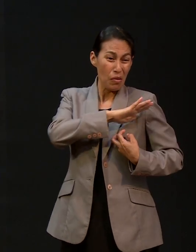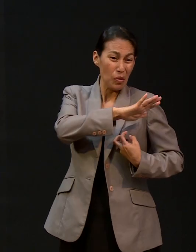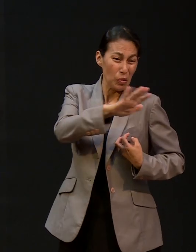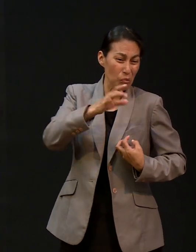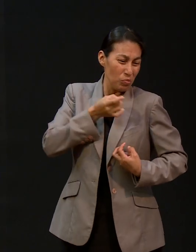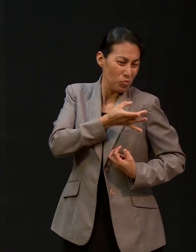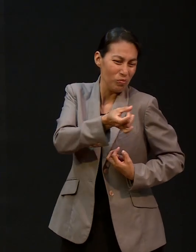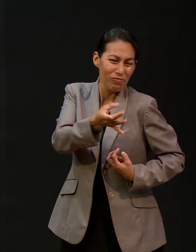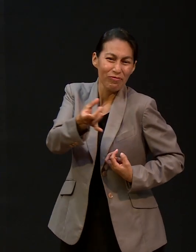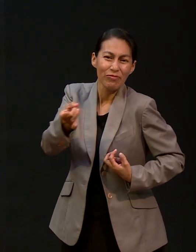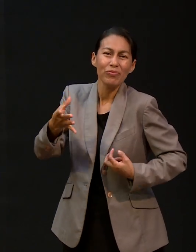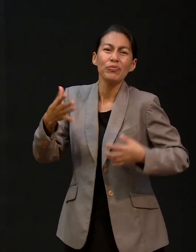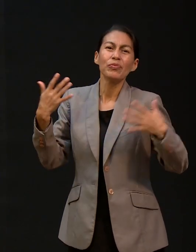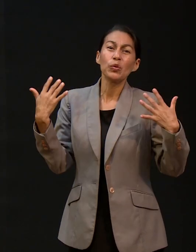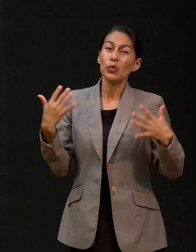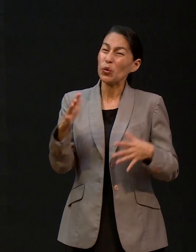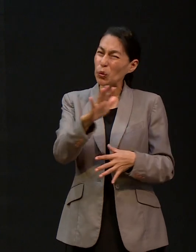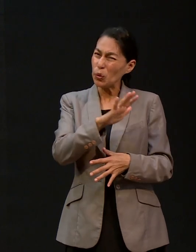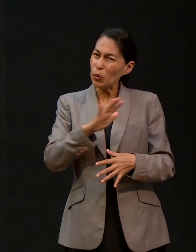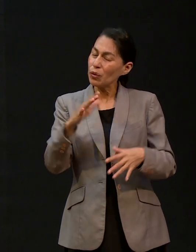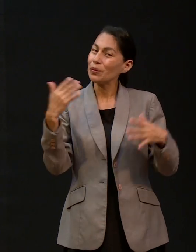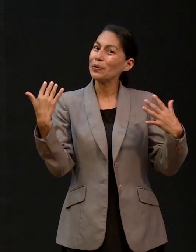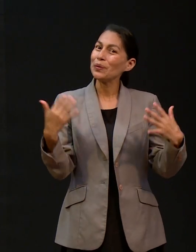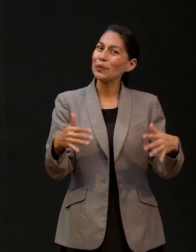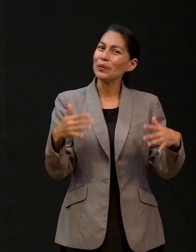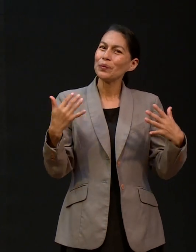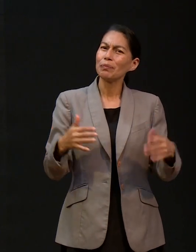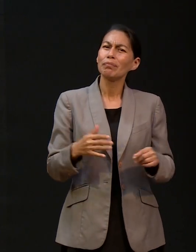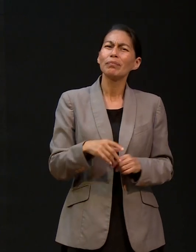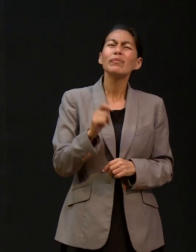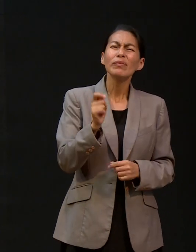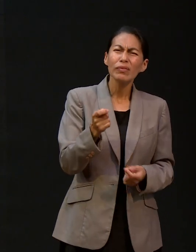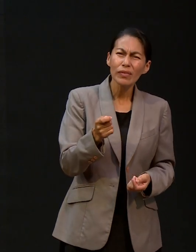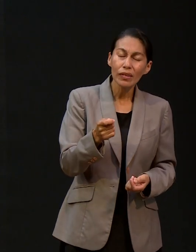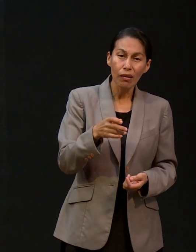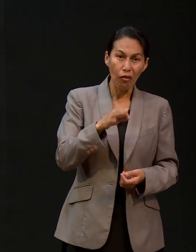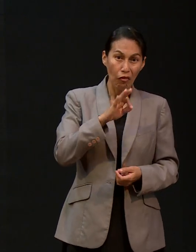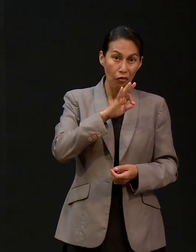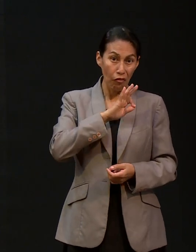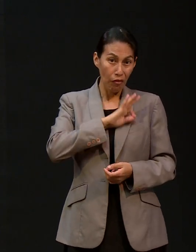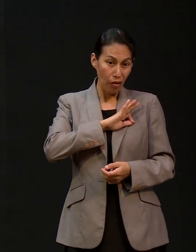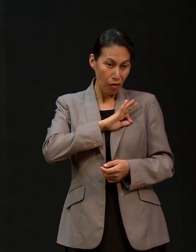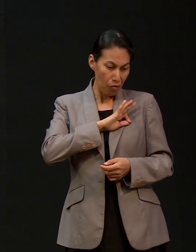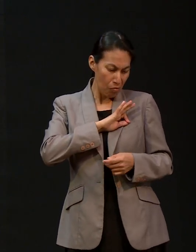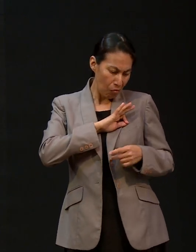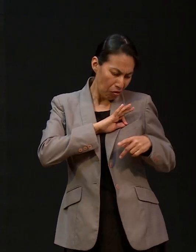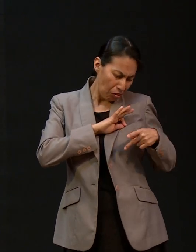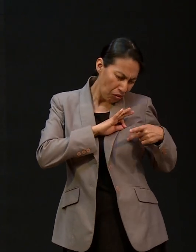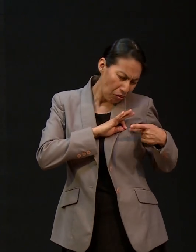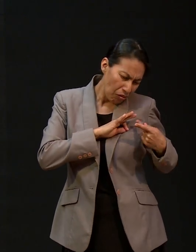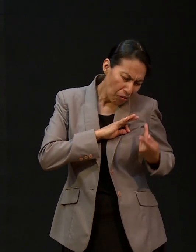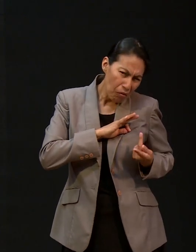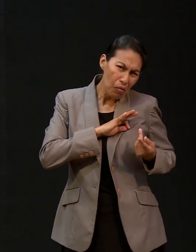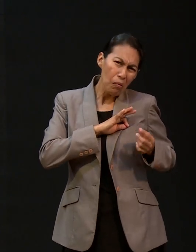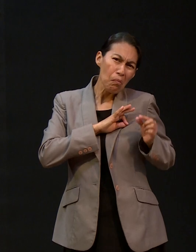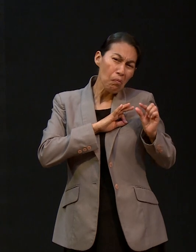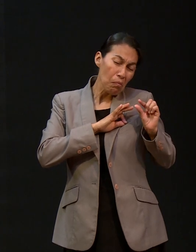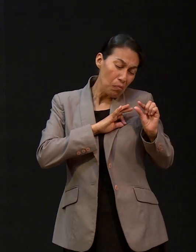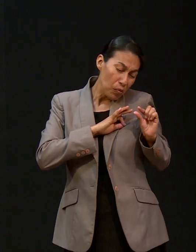Es decir, la fe es tan débil, pero que se va cultivando en oración, estudio